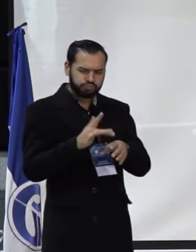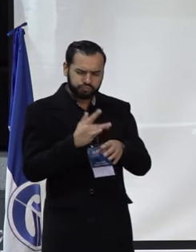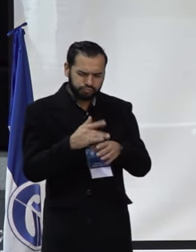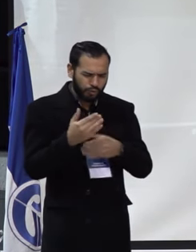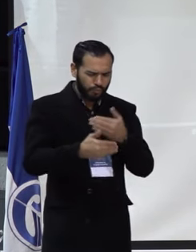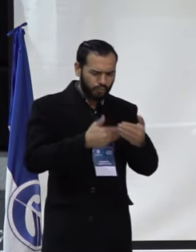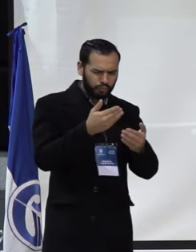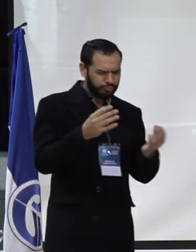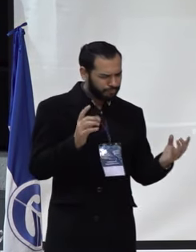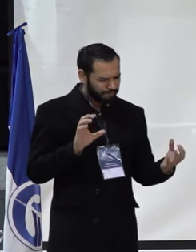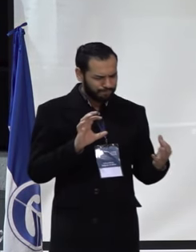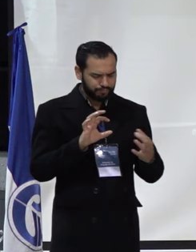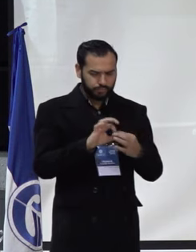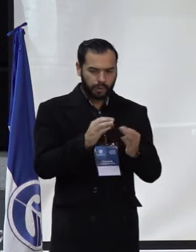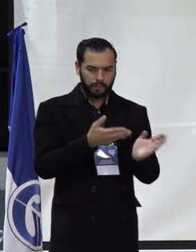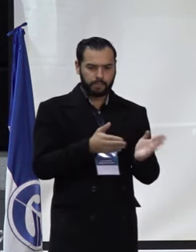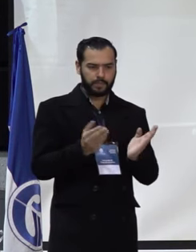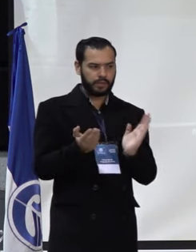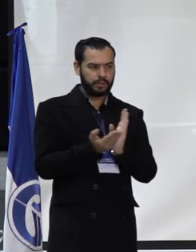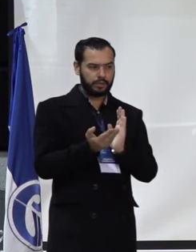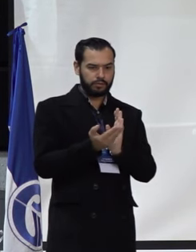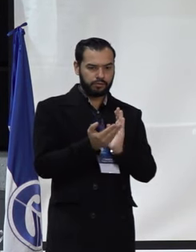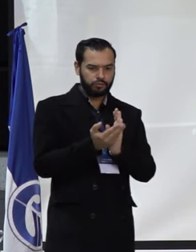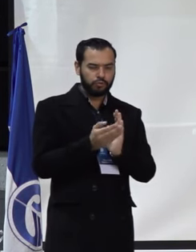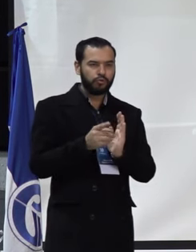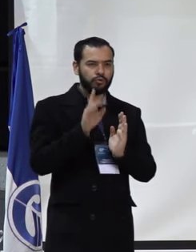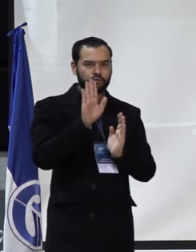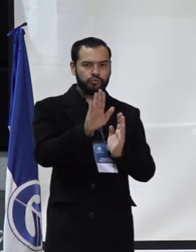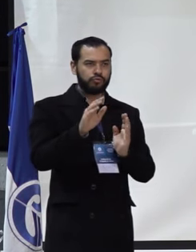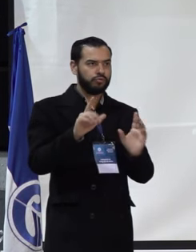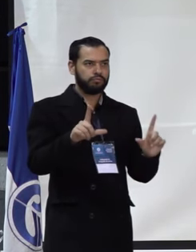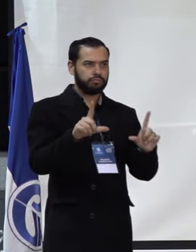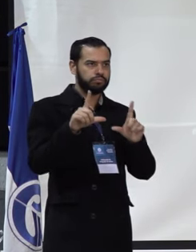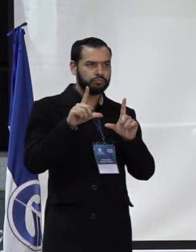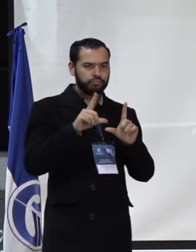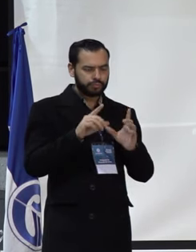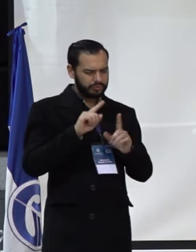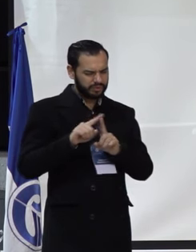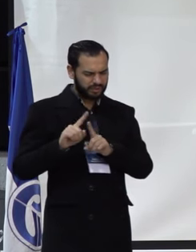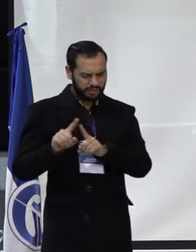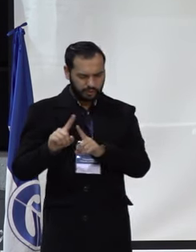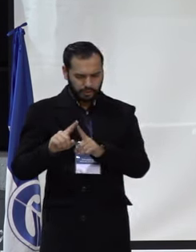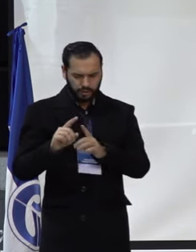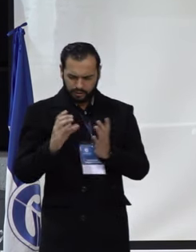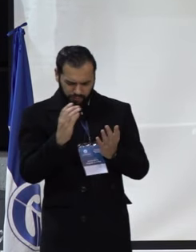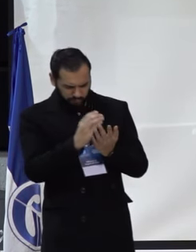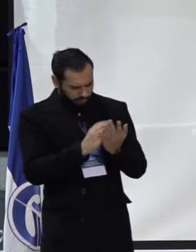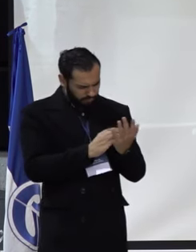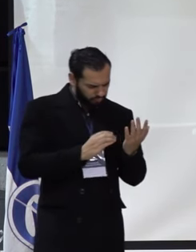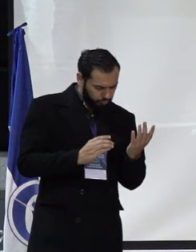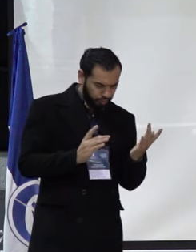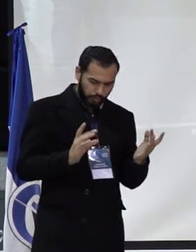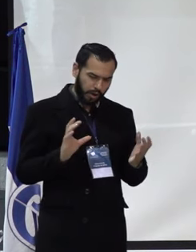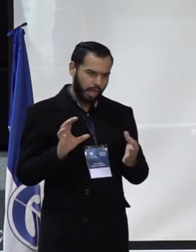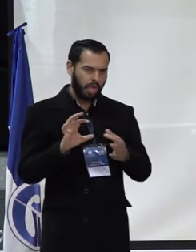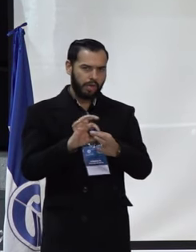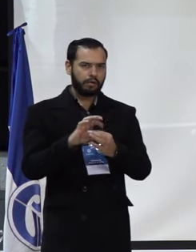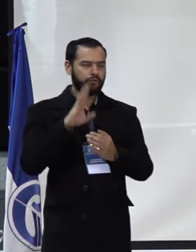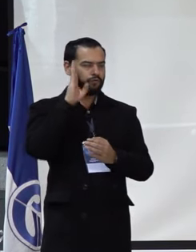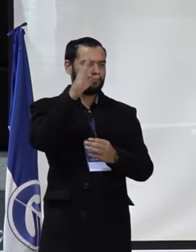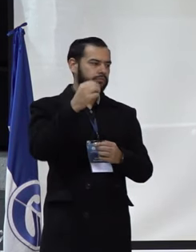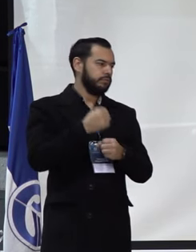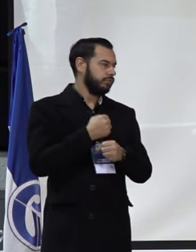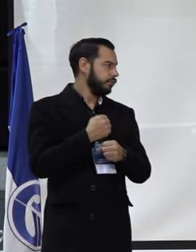acercamiento a los planes de estudio de las licenciaturas para que tengan mayor relación con los procesos de vinculación